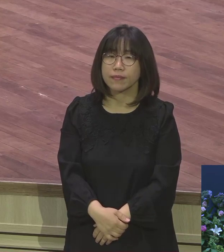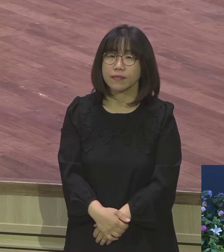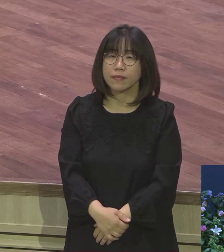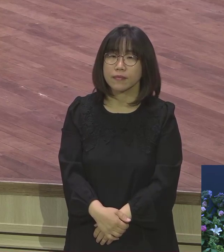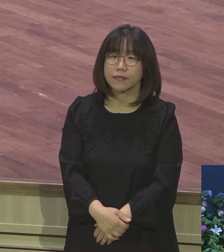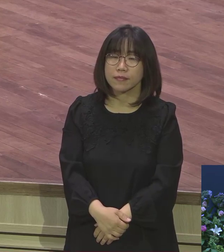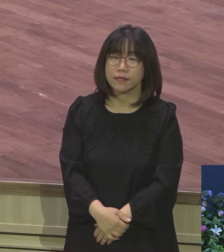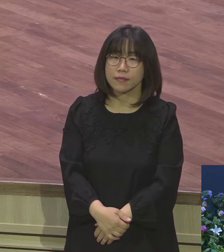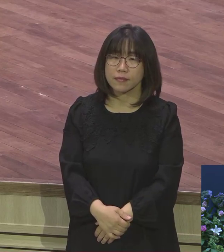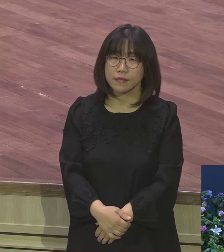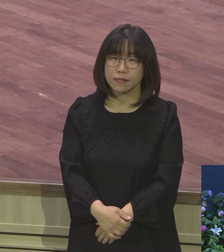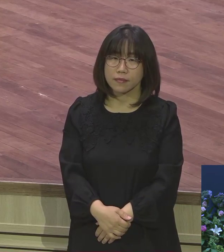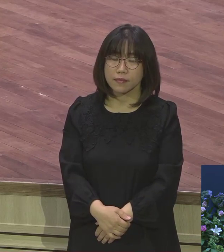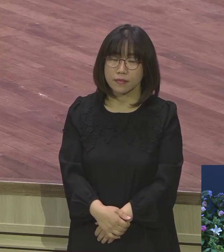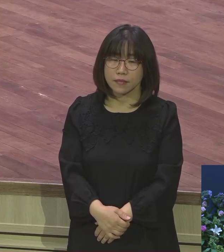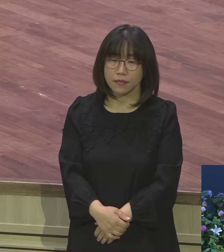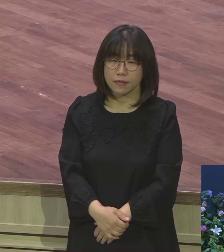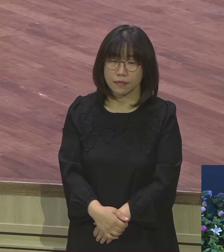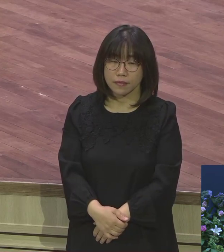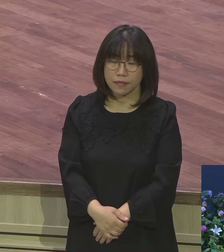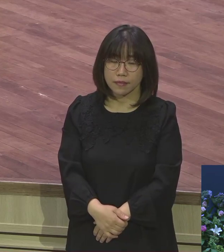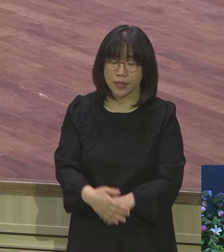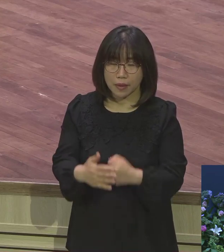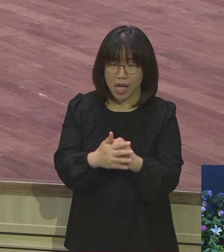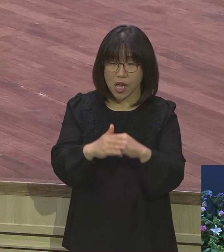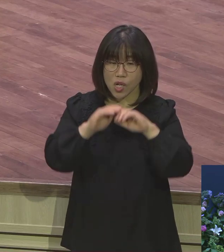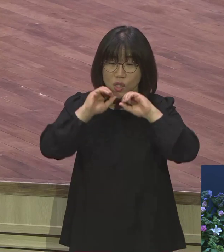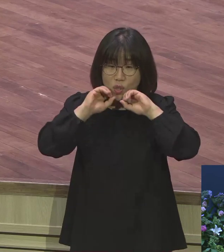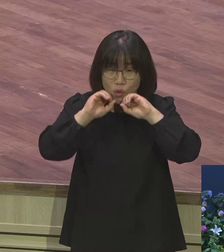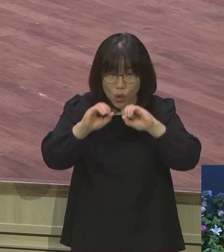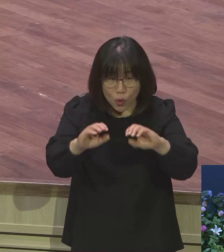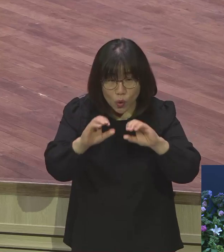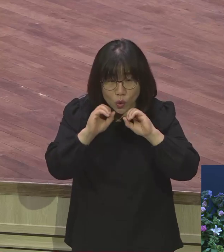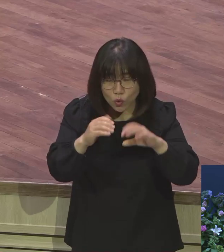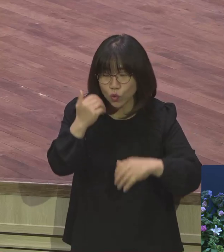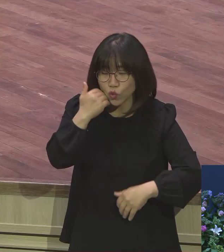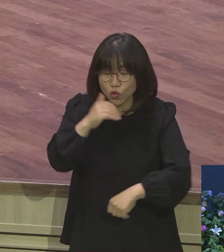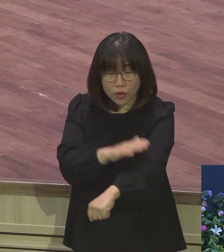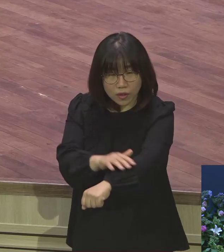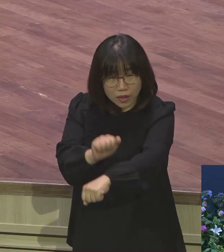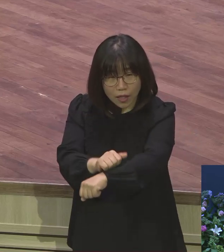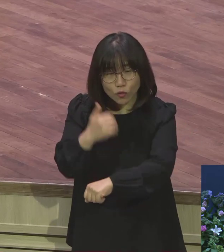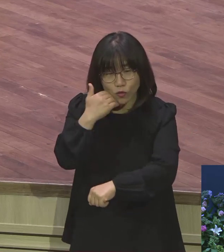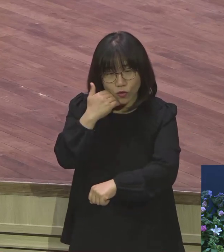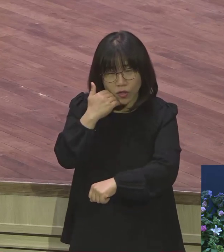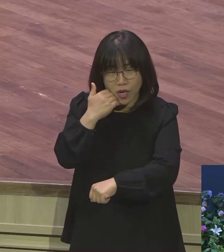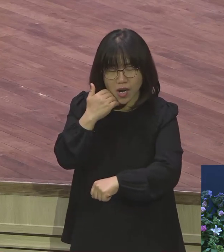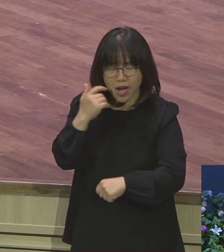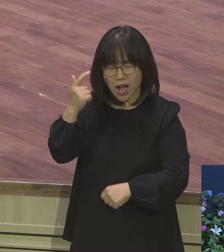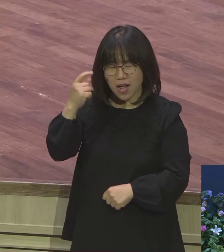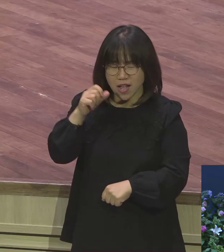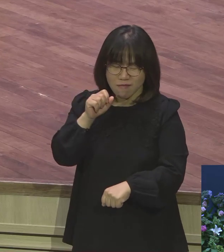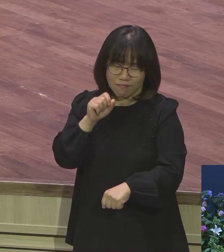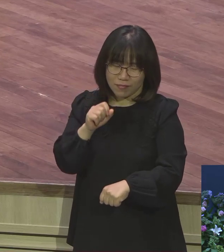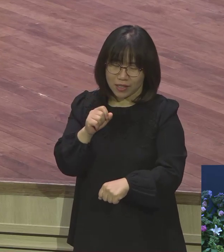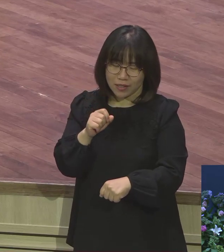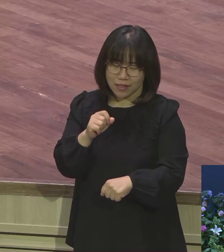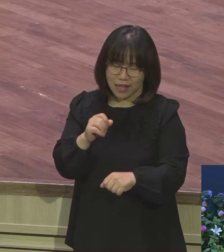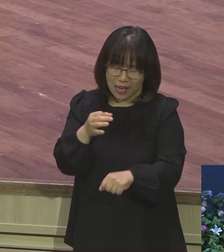그래서 전도는 아주 심플한 사람들이 전도를 잘해요. 복잡한 사람들 전도 못해요. 성격